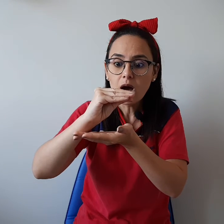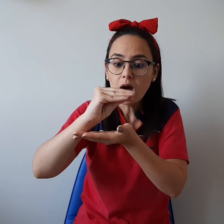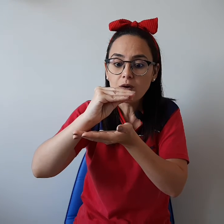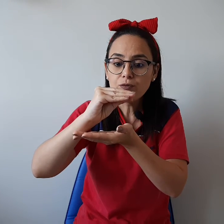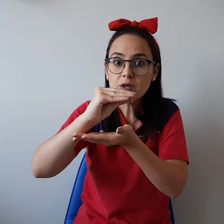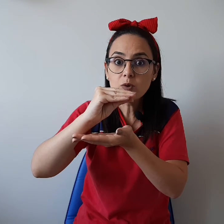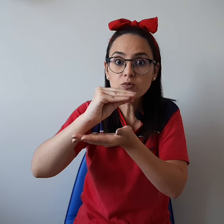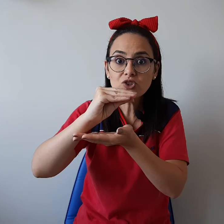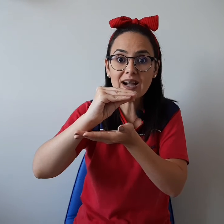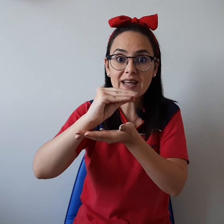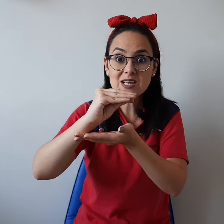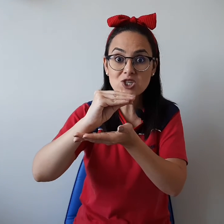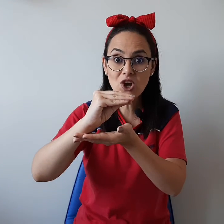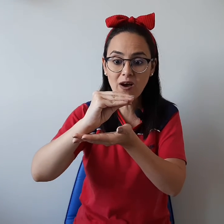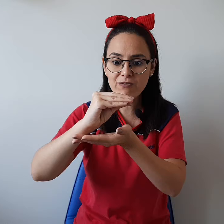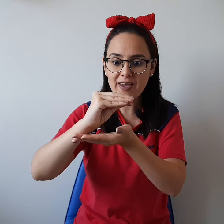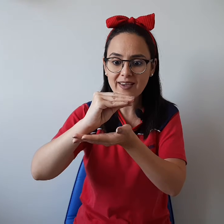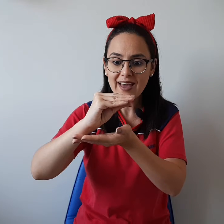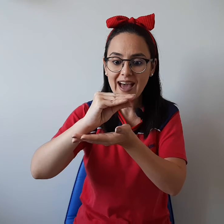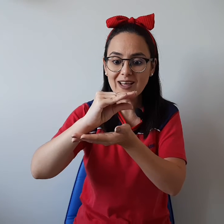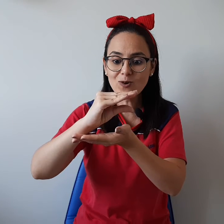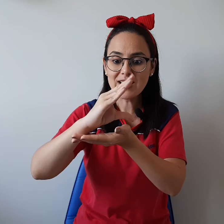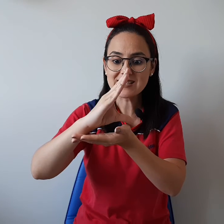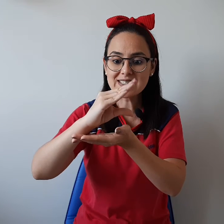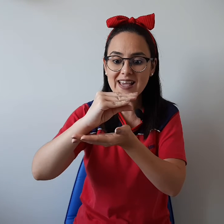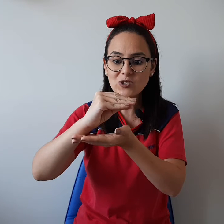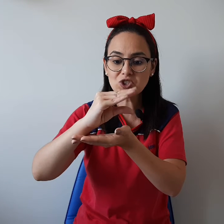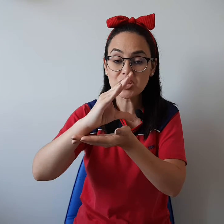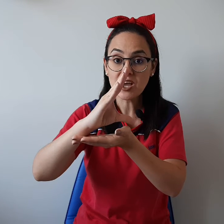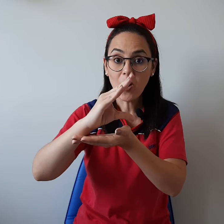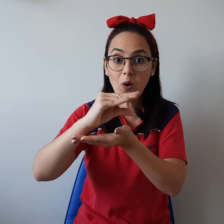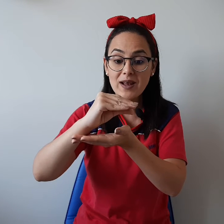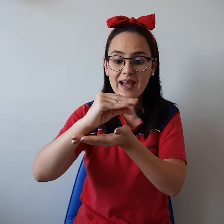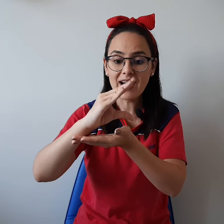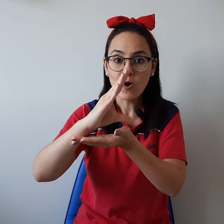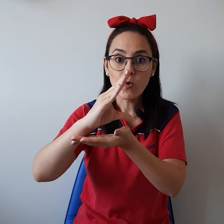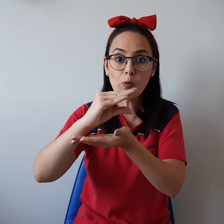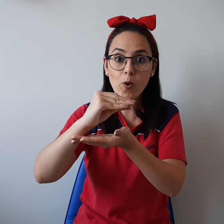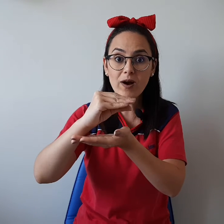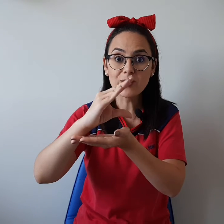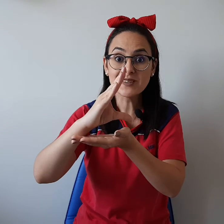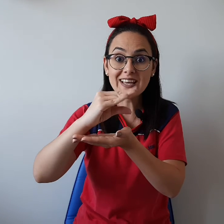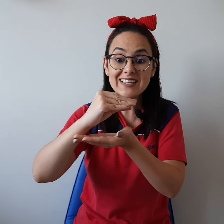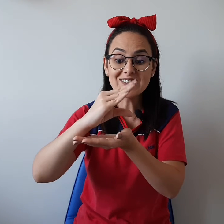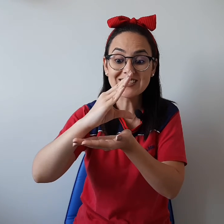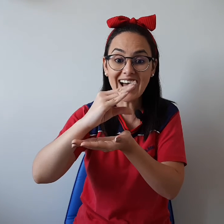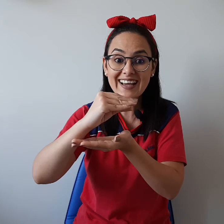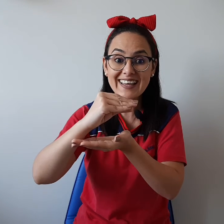um jacaré jovem Adolescente Olha, o bocão dele já